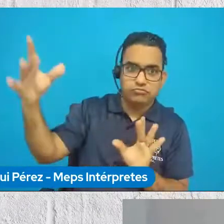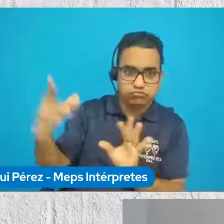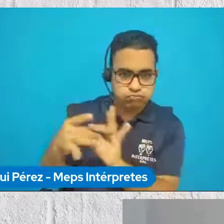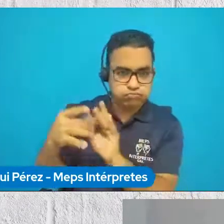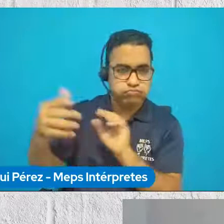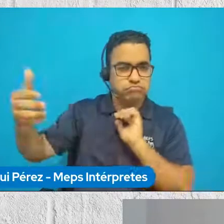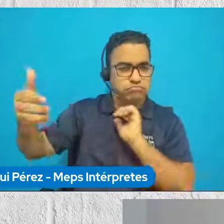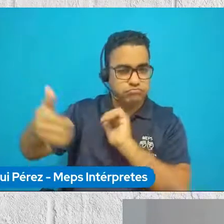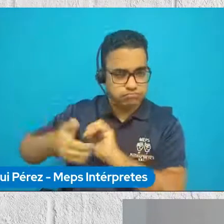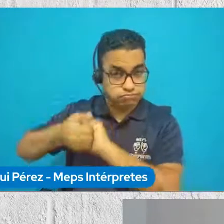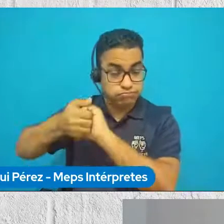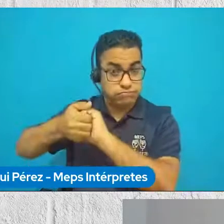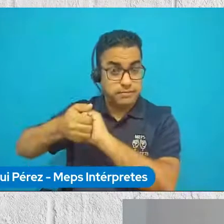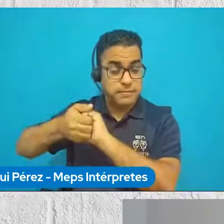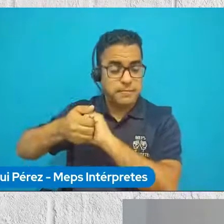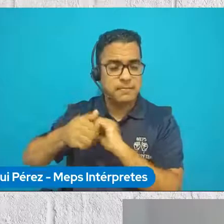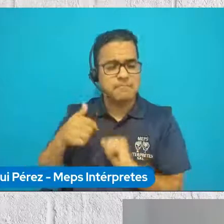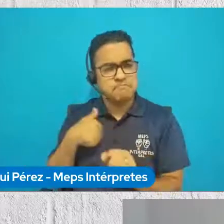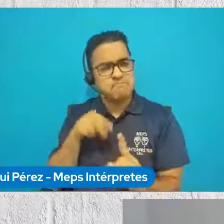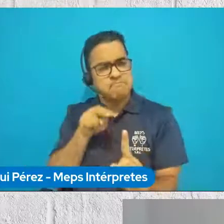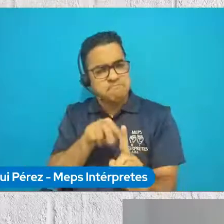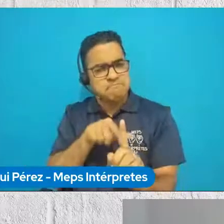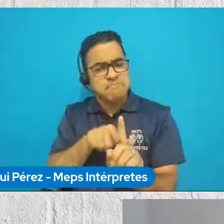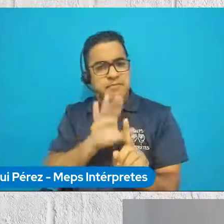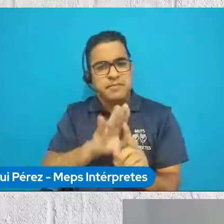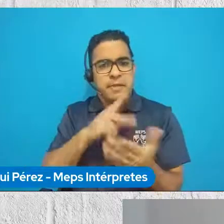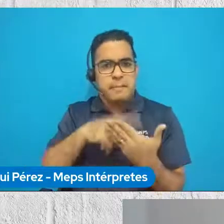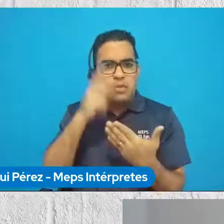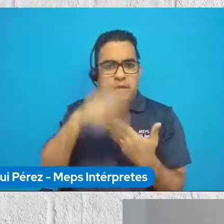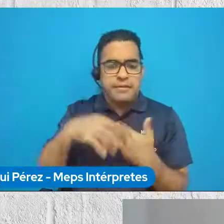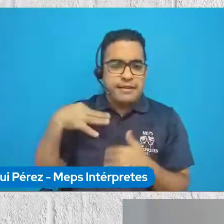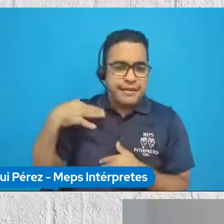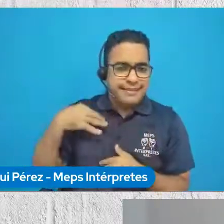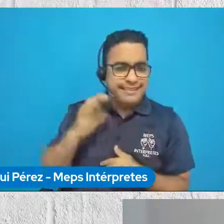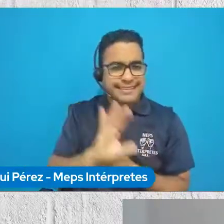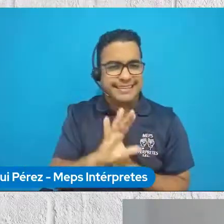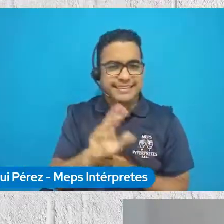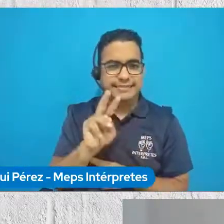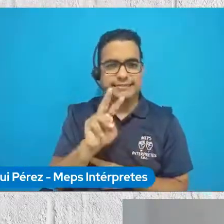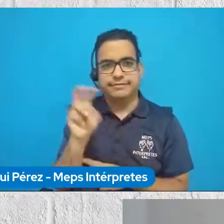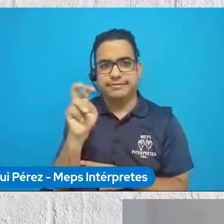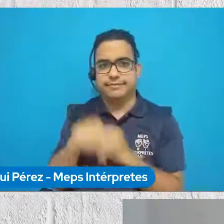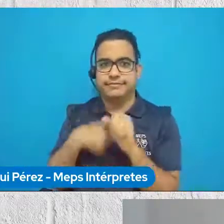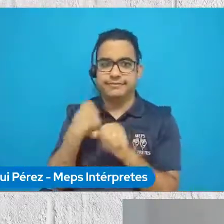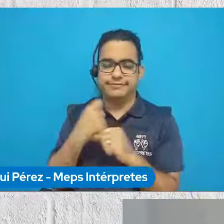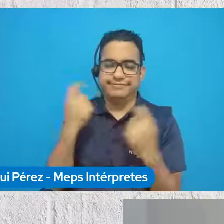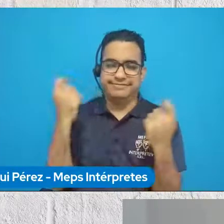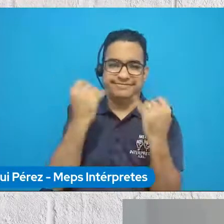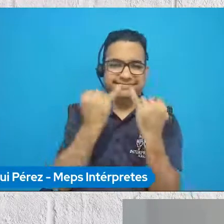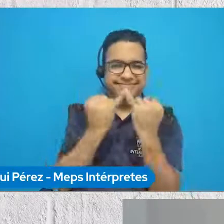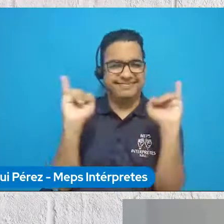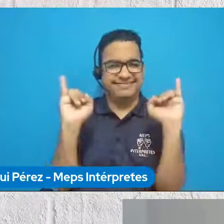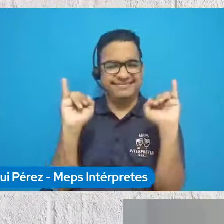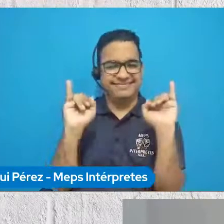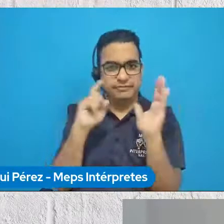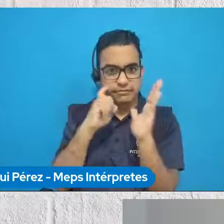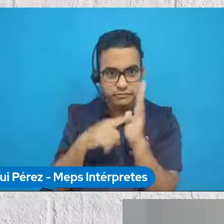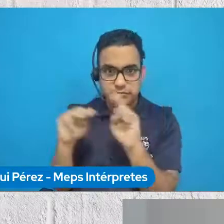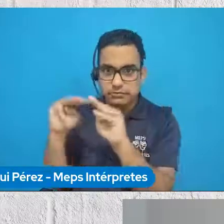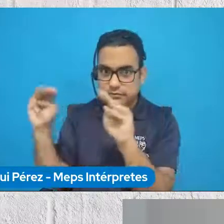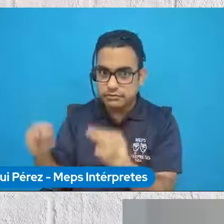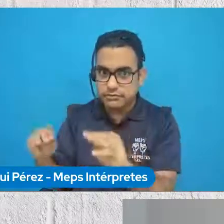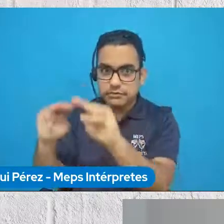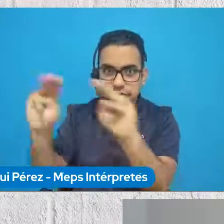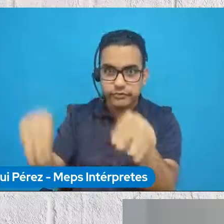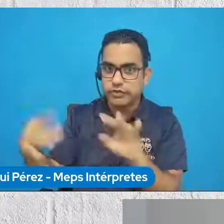escuchándote y viendo que este programa de voluntarios del Bicentenario pudo coordinar con distintos ministerios, ¿verdad? nos